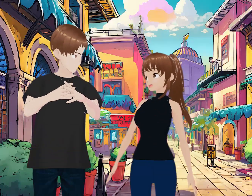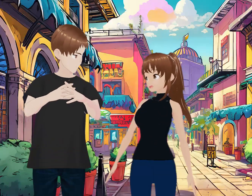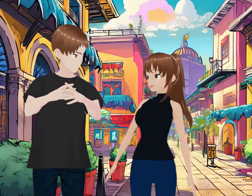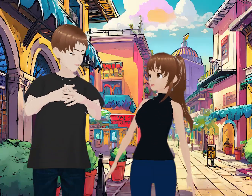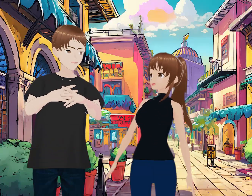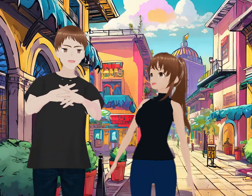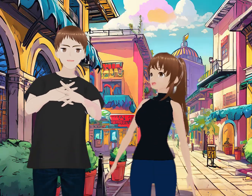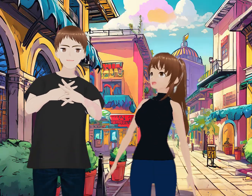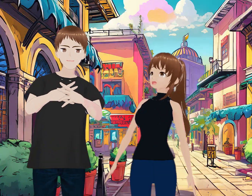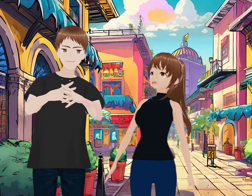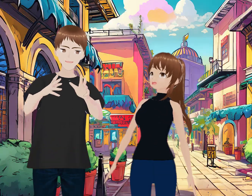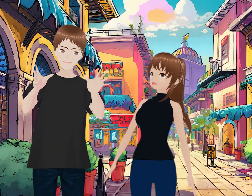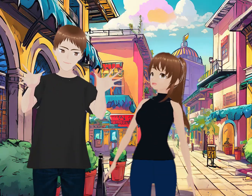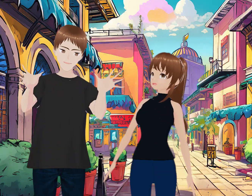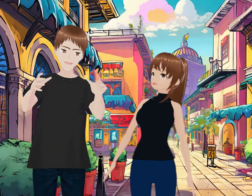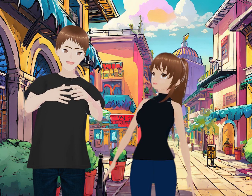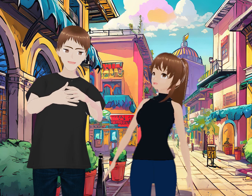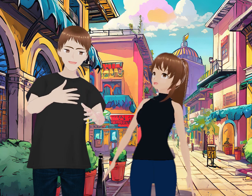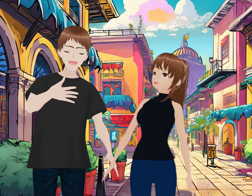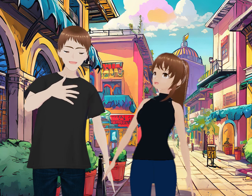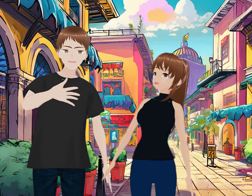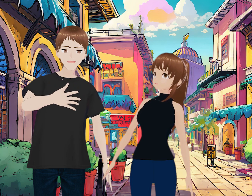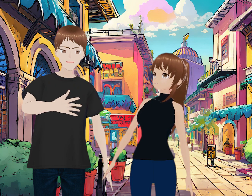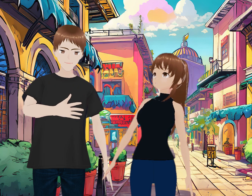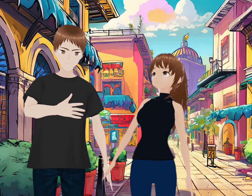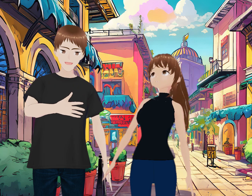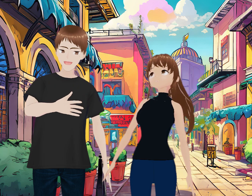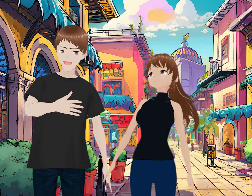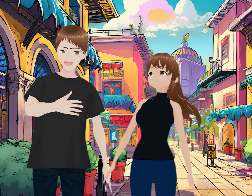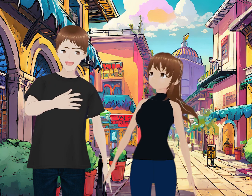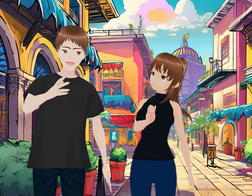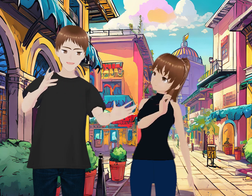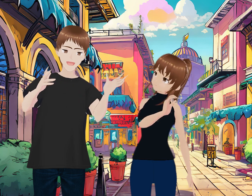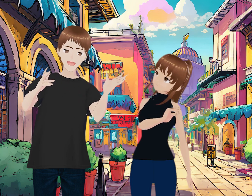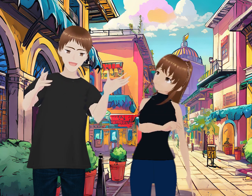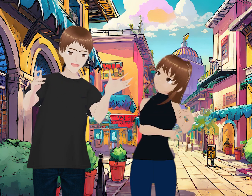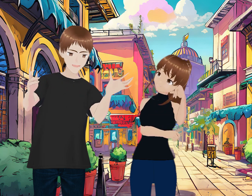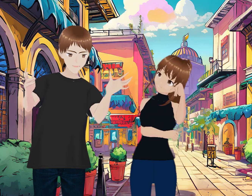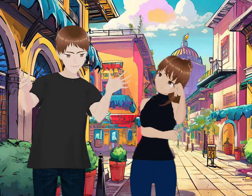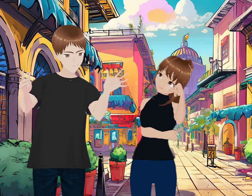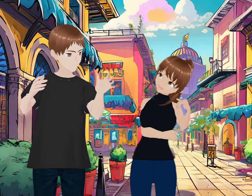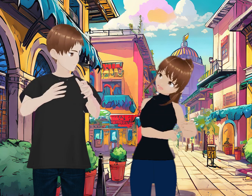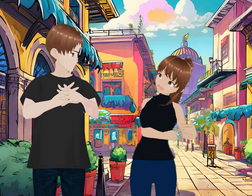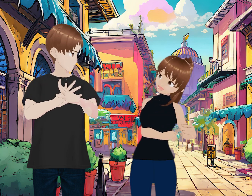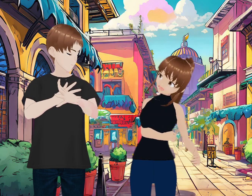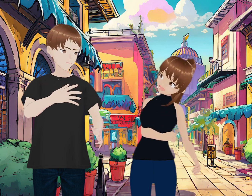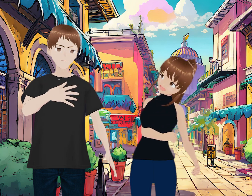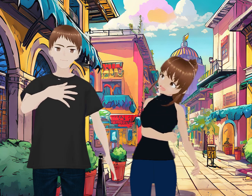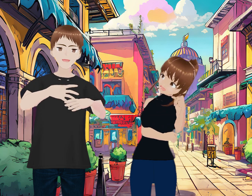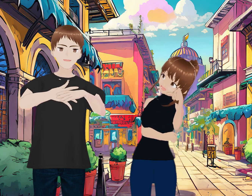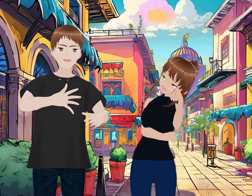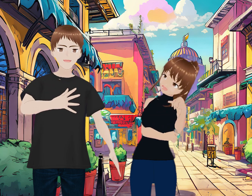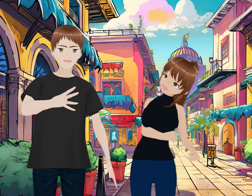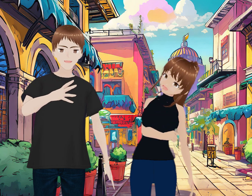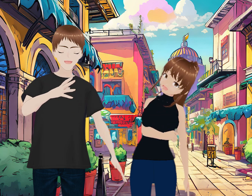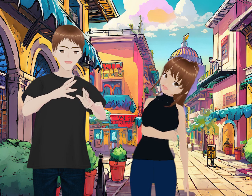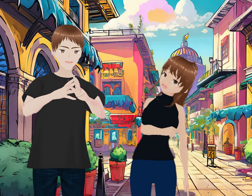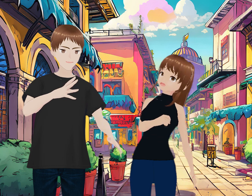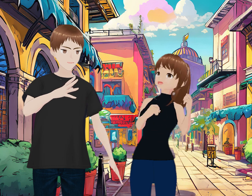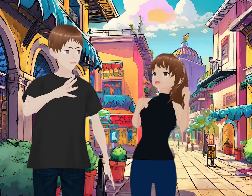esa es la primera recomendación, precisamente de estas variedades animadas, fantasías animadas de ayer y hoy, dirían, en alguno de esos lugares.